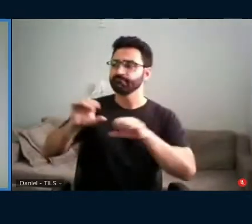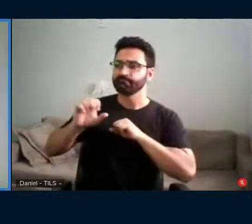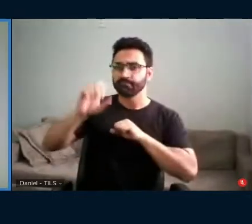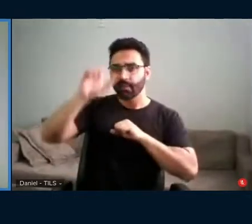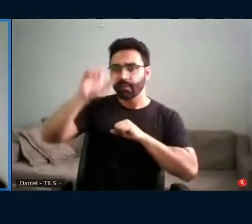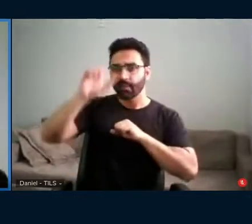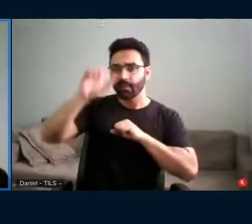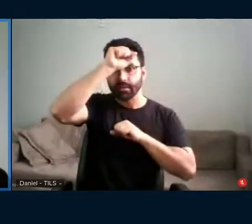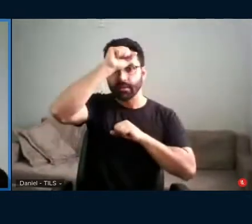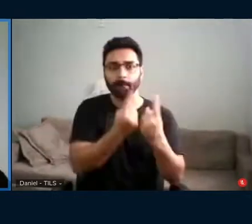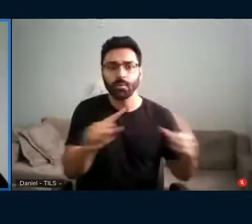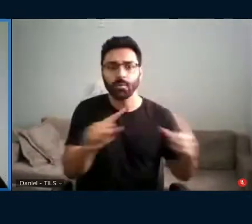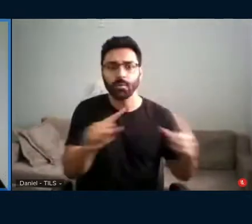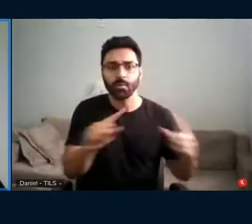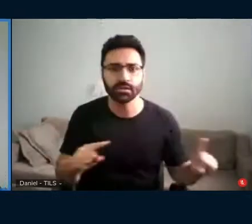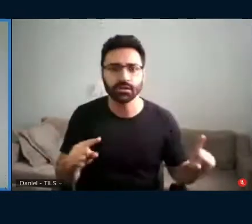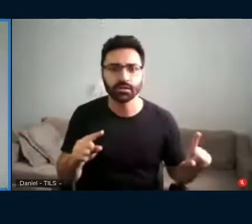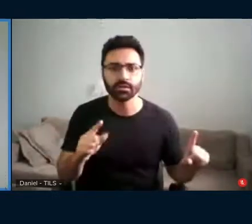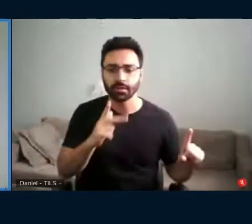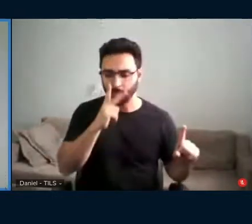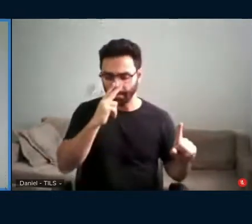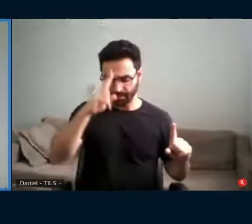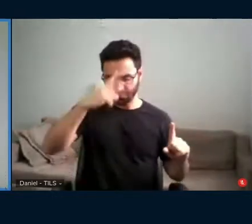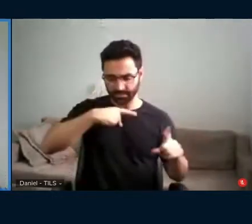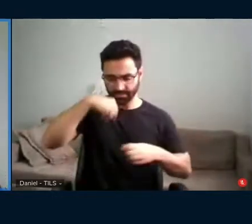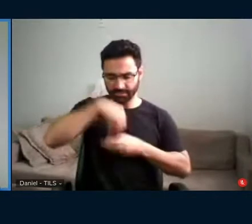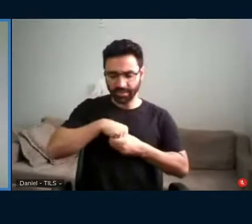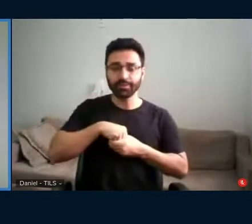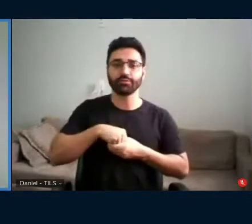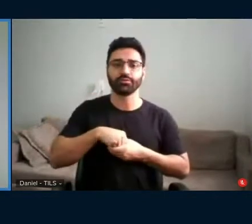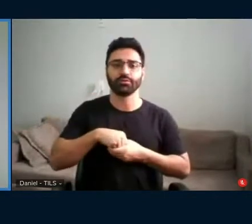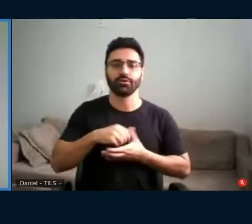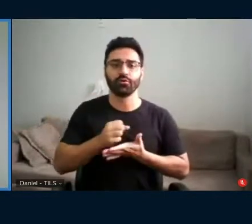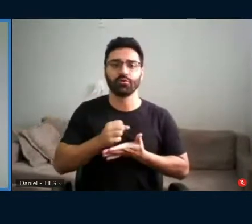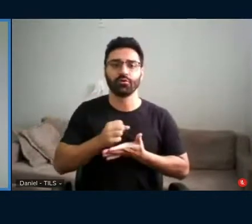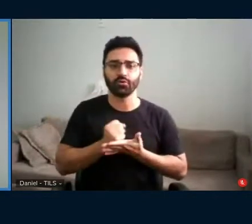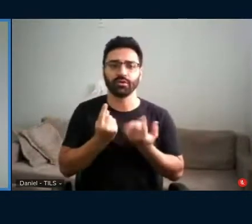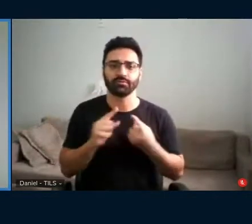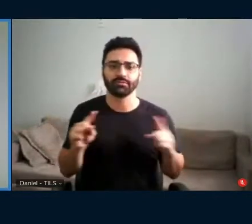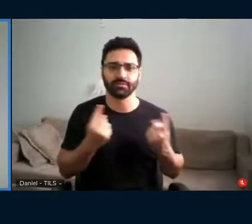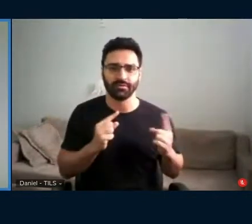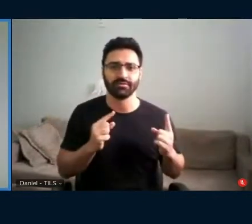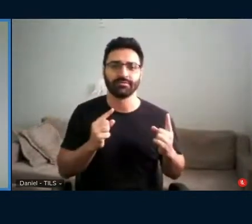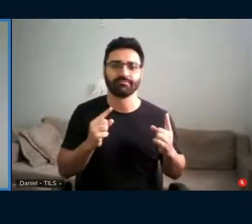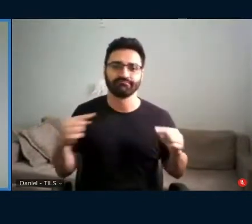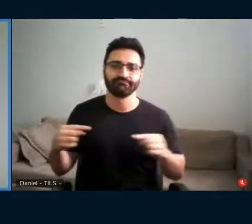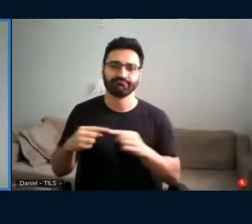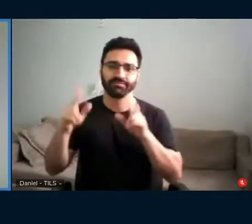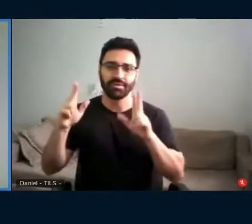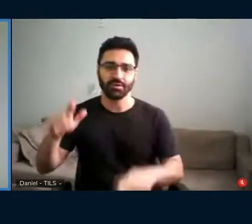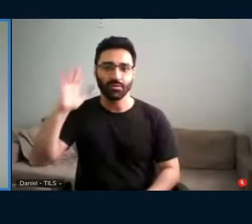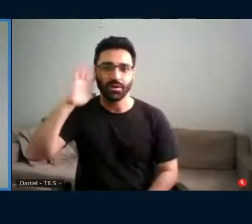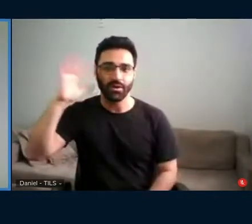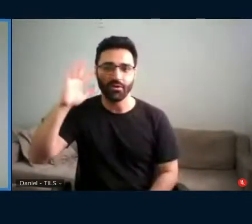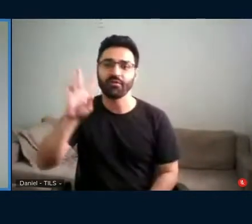passa a se autodeterminar musicalmente. Isso que é desenvolvimento para o Vigotsky. Numa lente espinozista de Vigotsky não tem